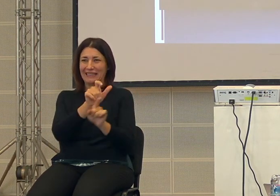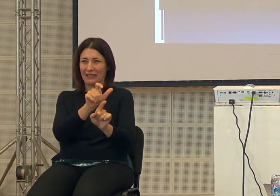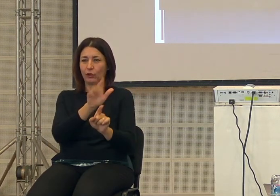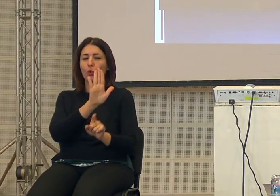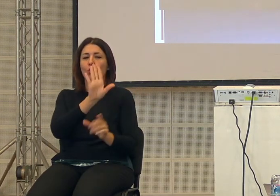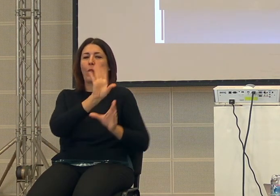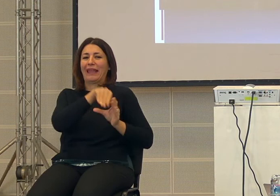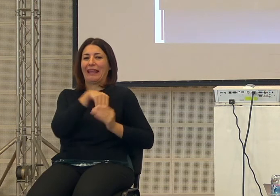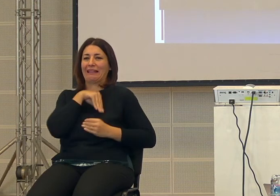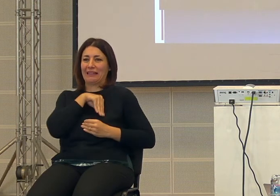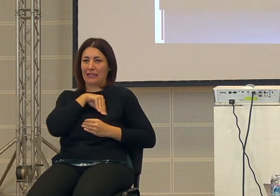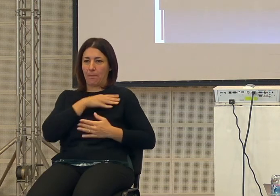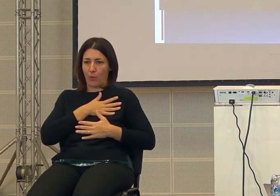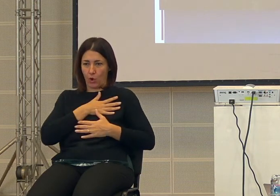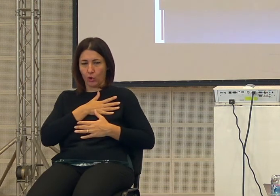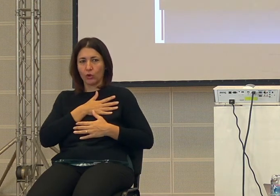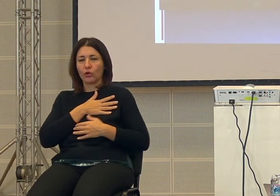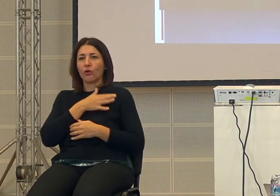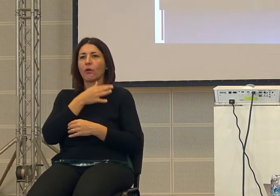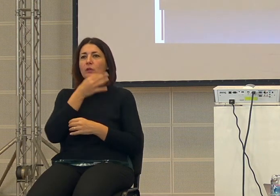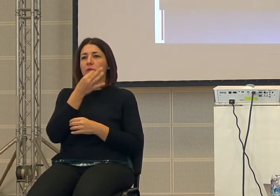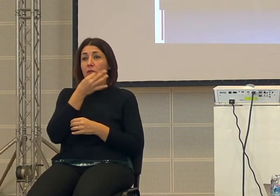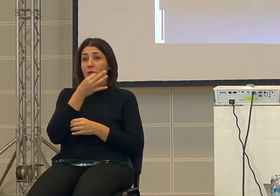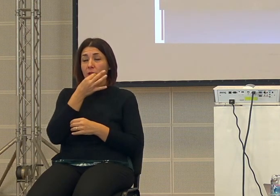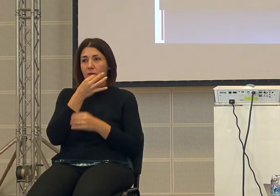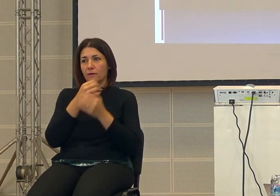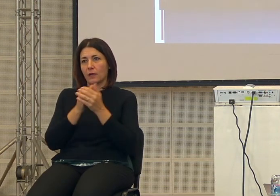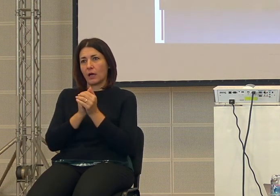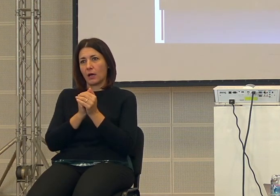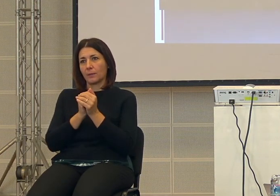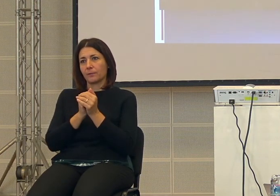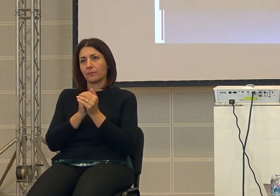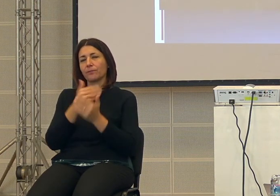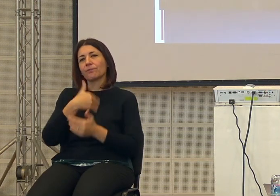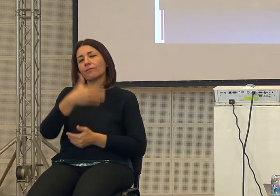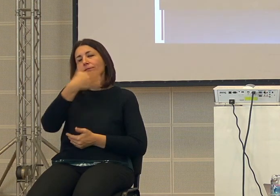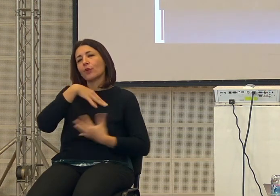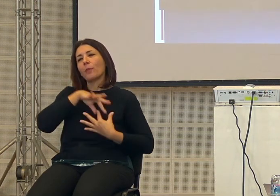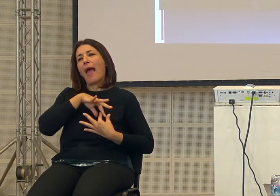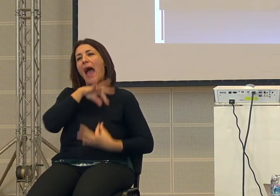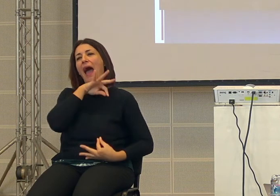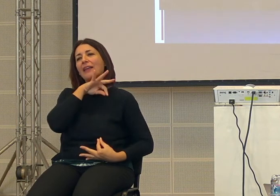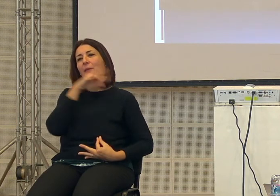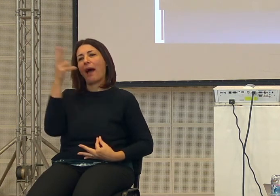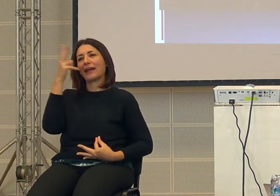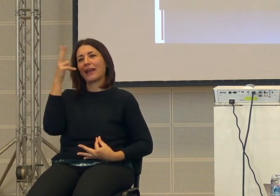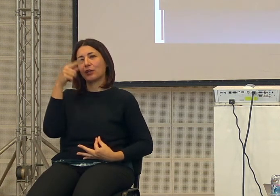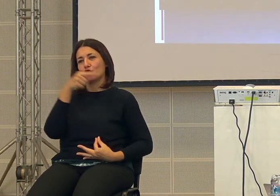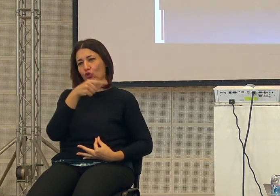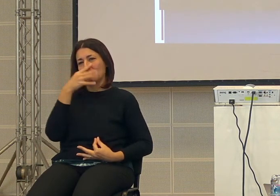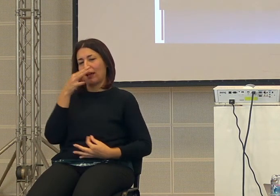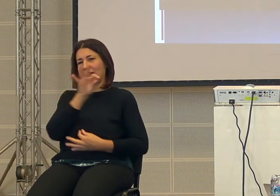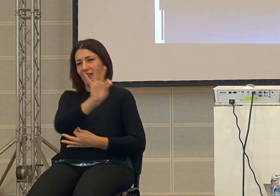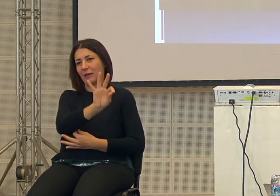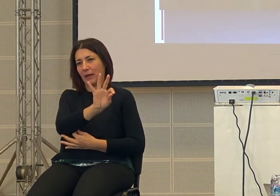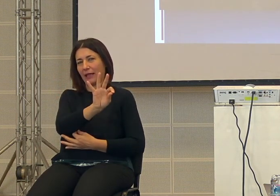intimo e quindi si presuppone in un certo senso è la vecchia anima religiosa a cui fa riferimento